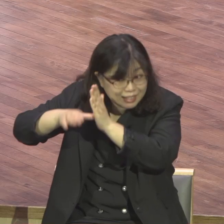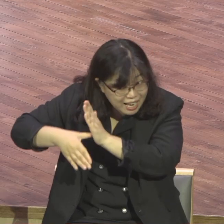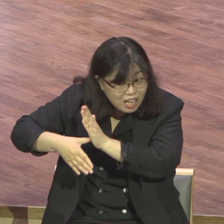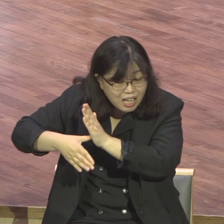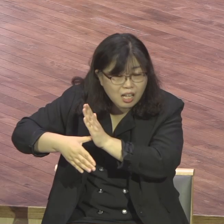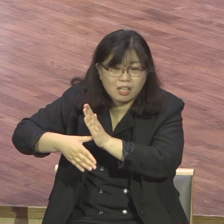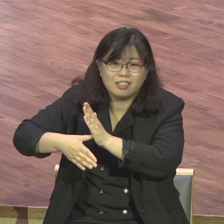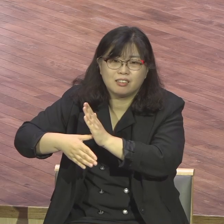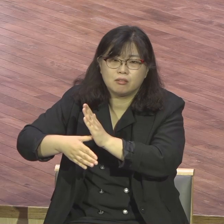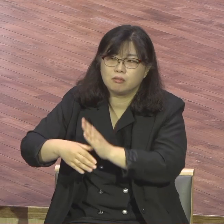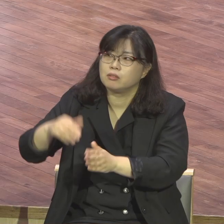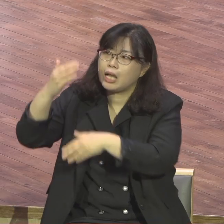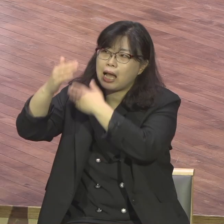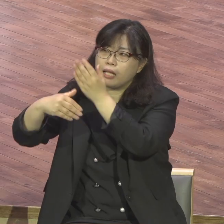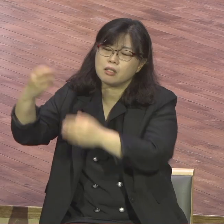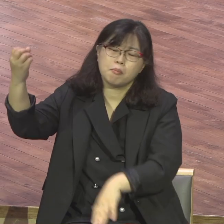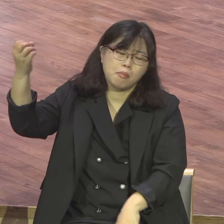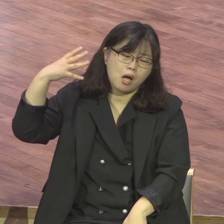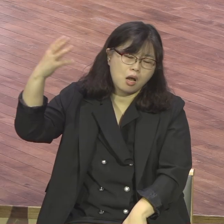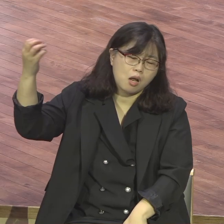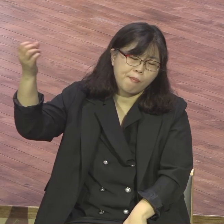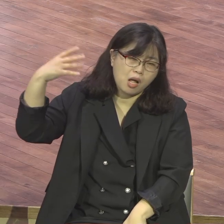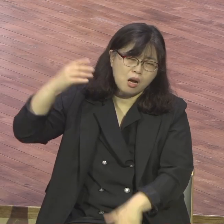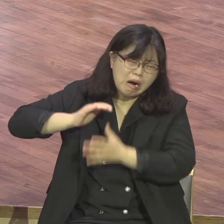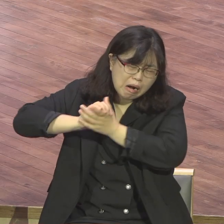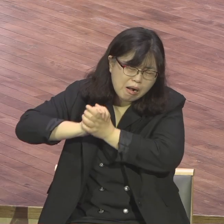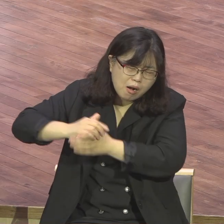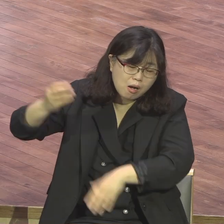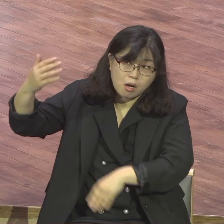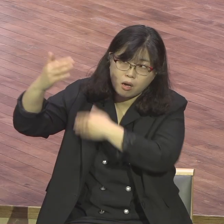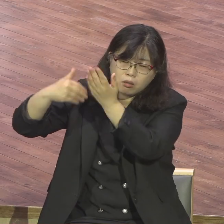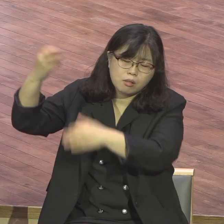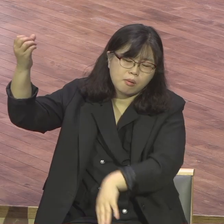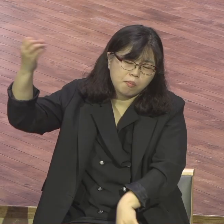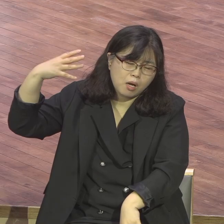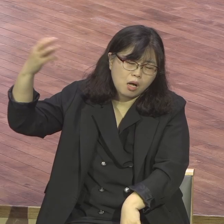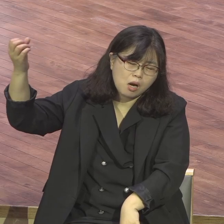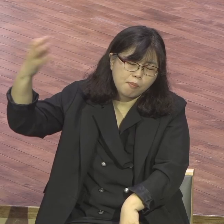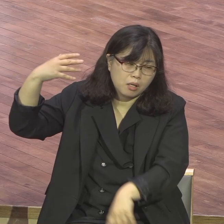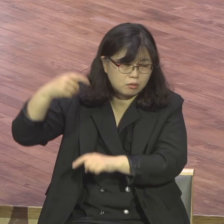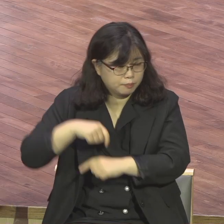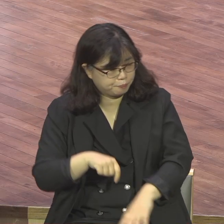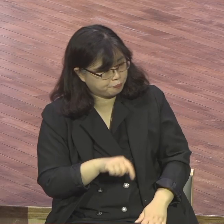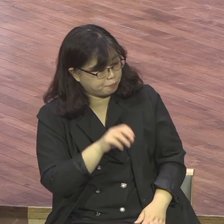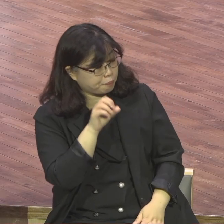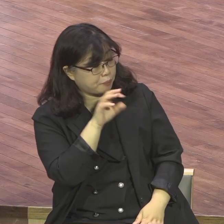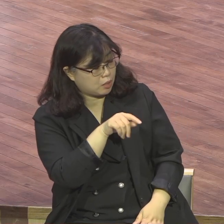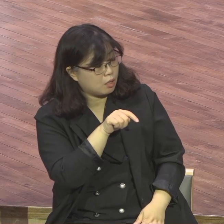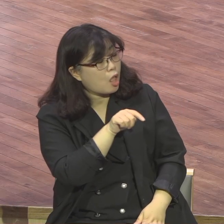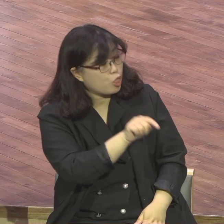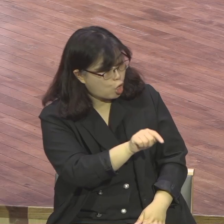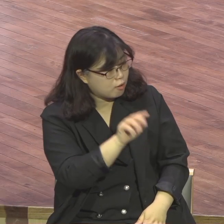하나님 말씀이 임했어요 어떻게 임했냐 너 앞으로 1년 동안